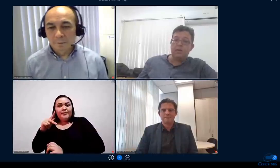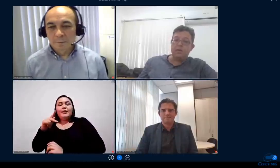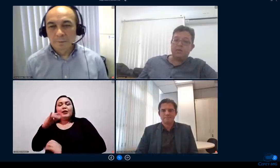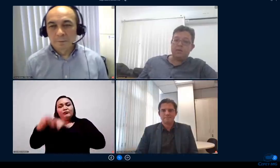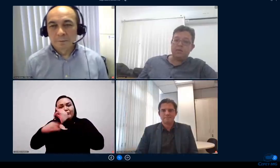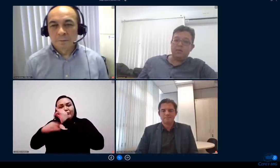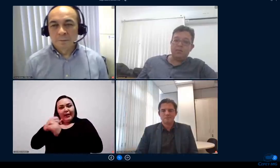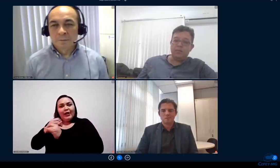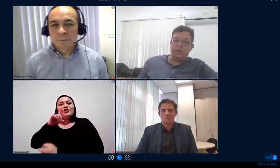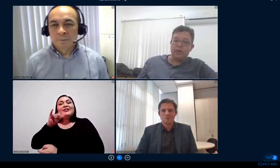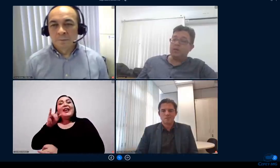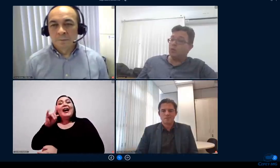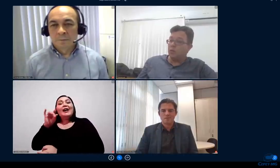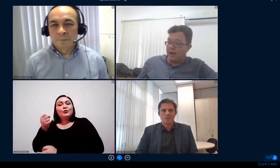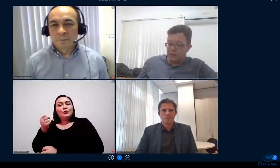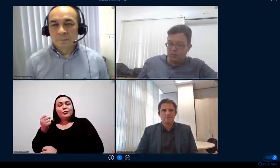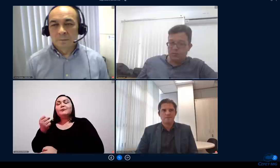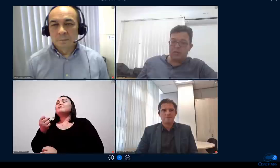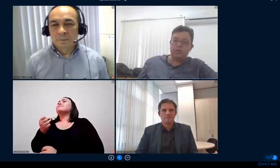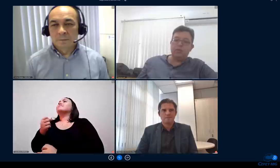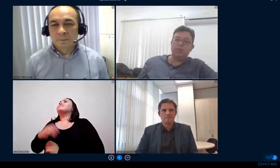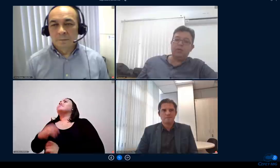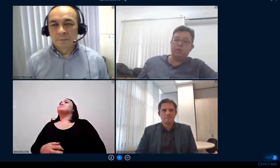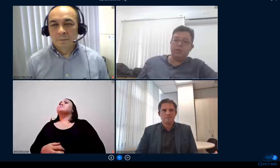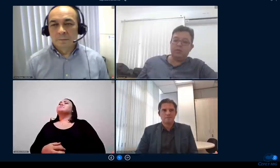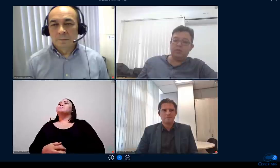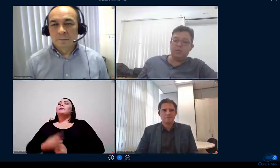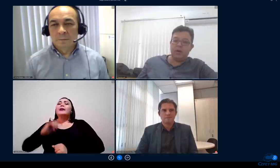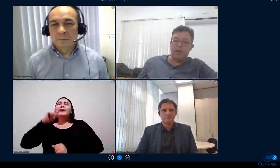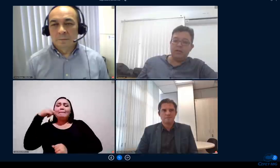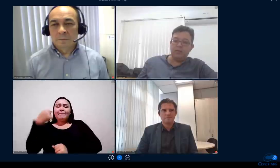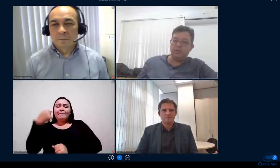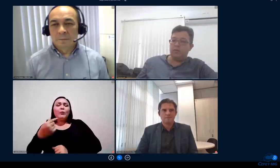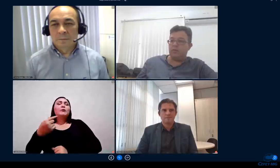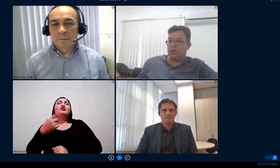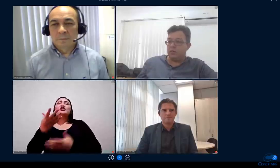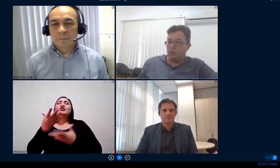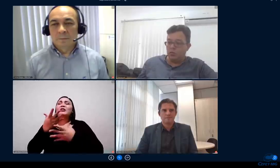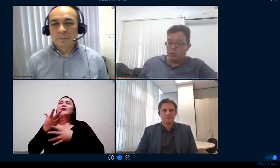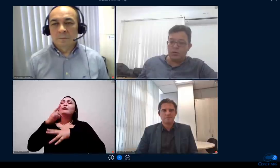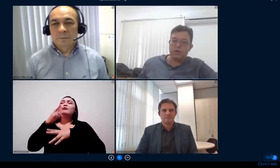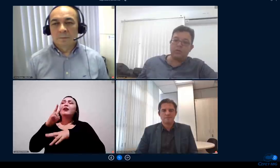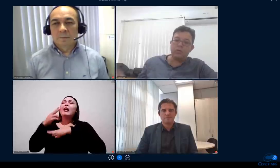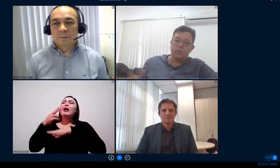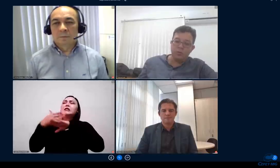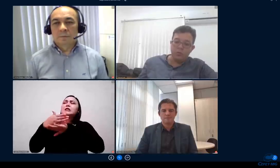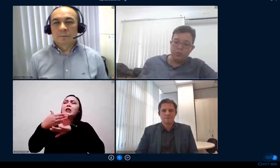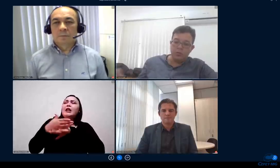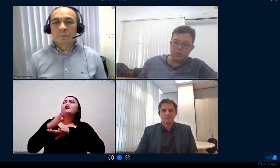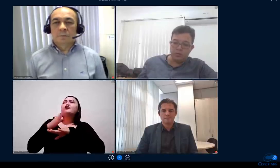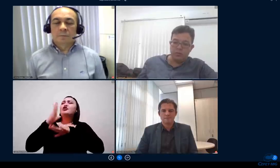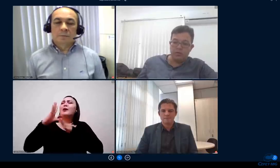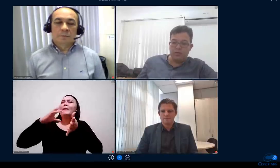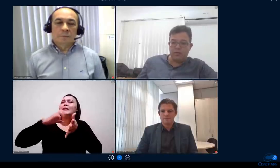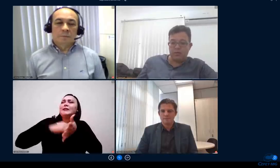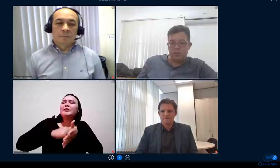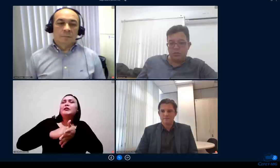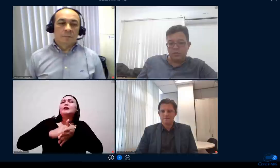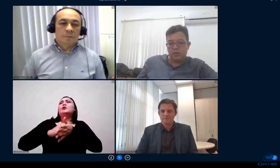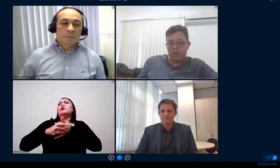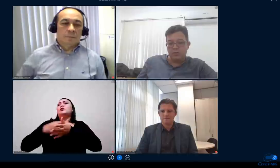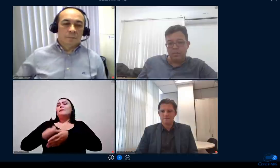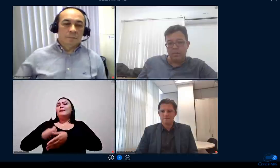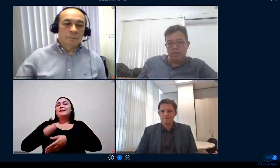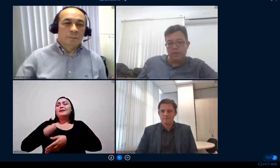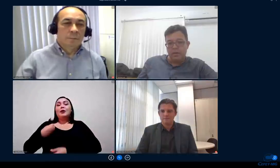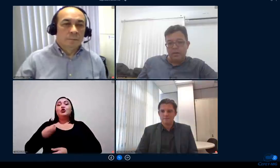estão enturmados né nos ambientes virtuais tanto no Google Classroom como no Moodle são os dois avos que a